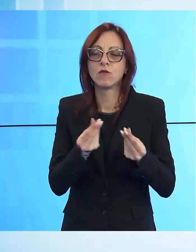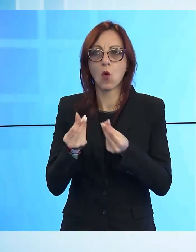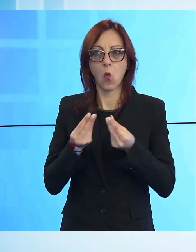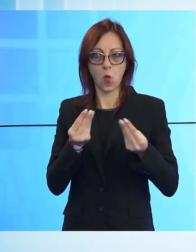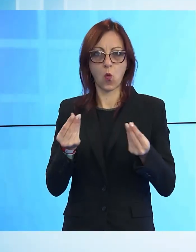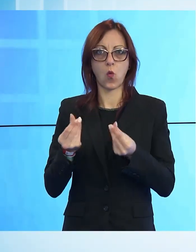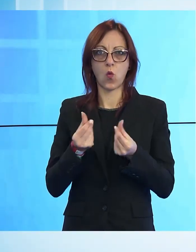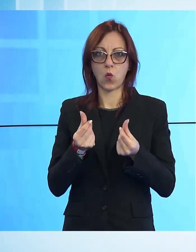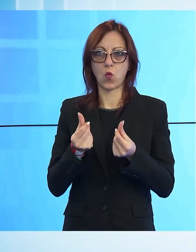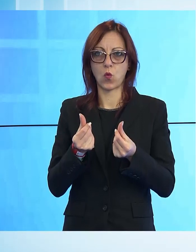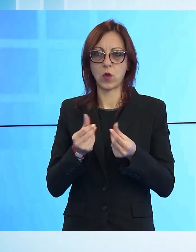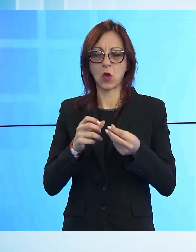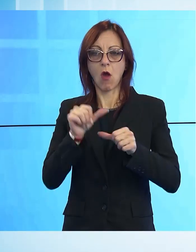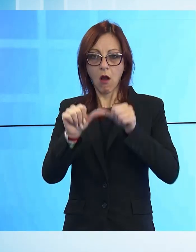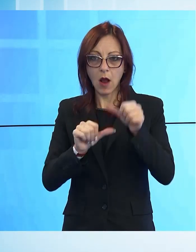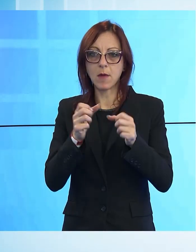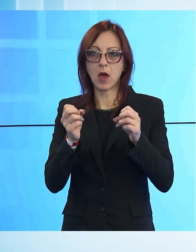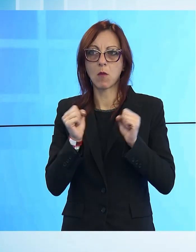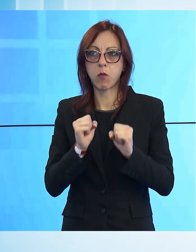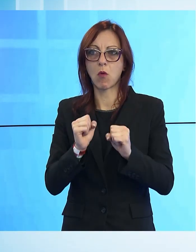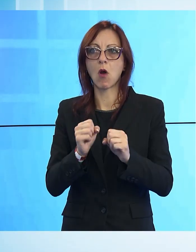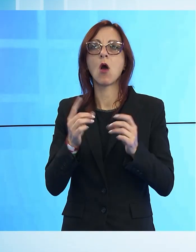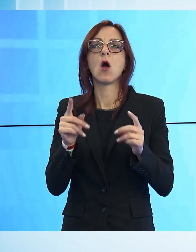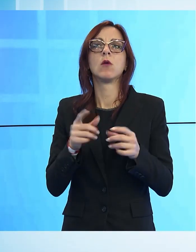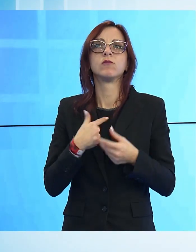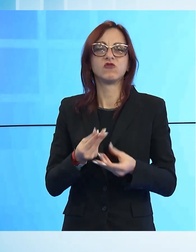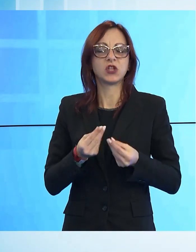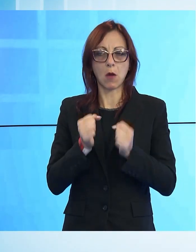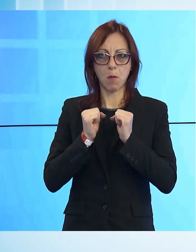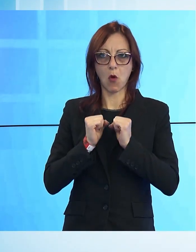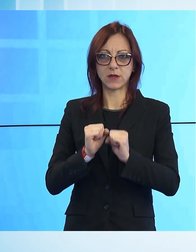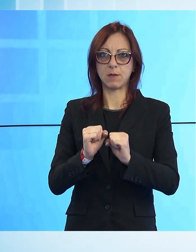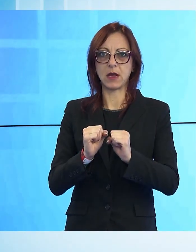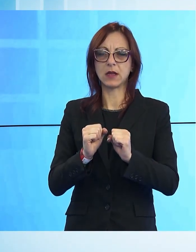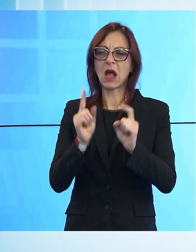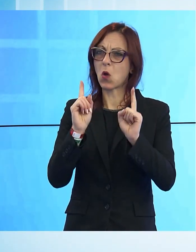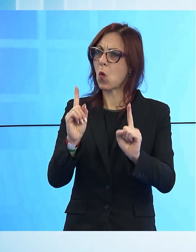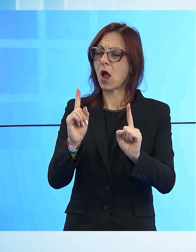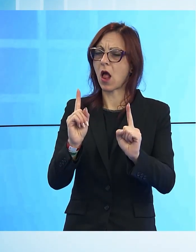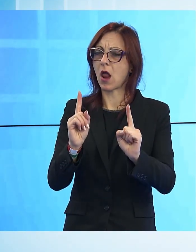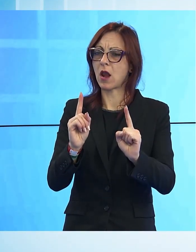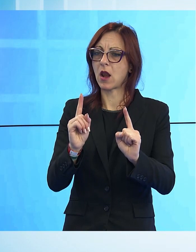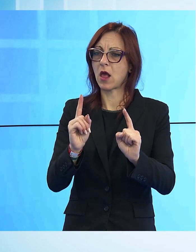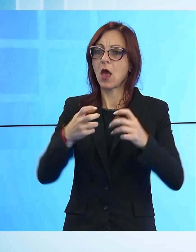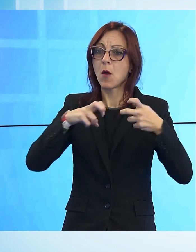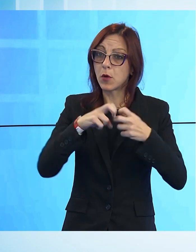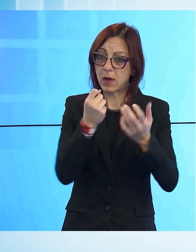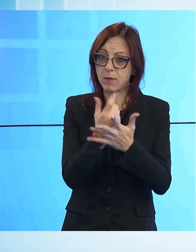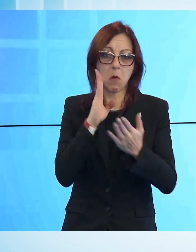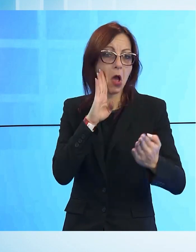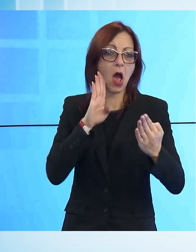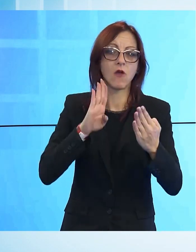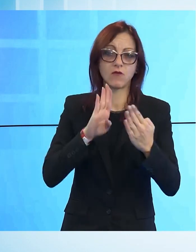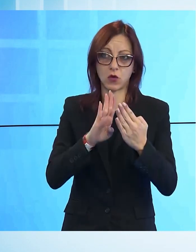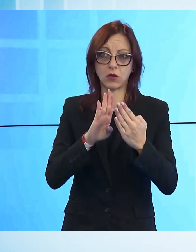per l'evento di Halloween, cioè che ci consente di affrontare delle criticità importanti per le quali